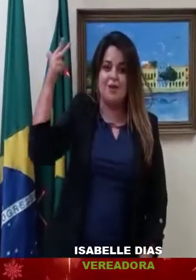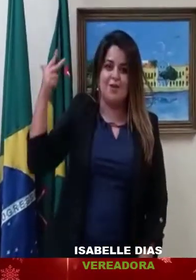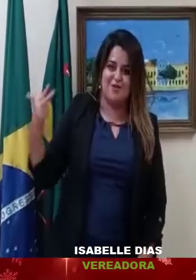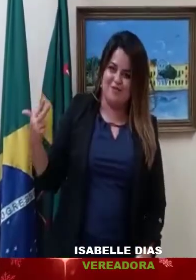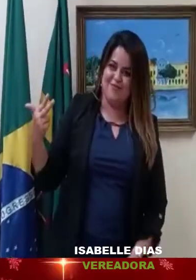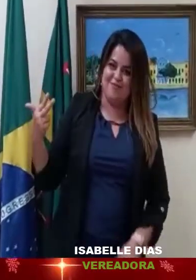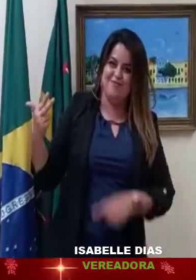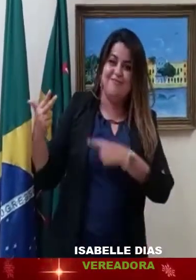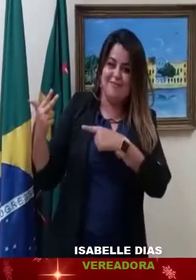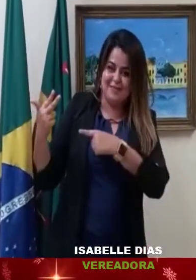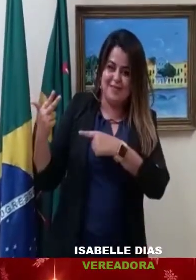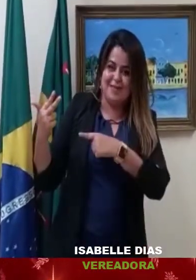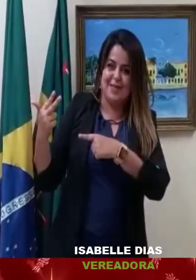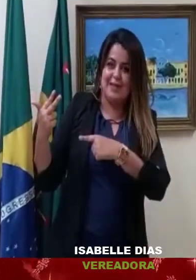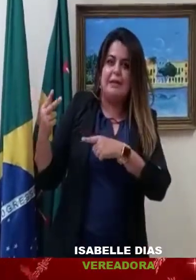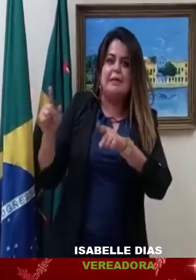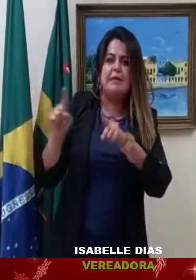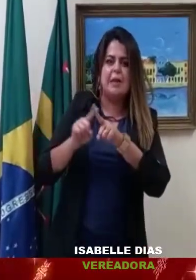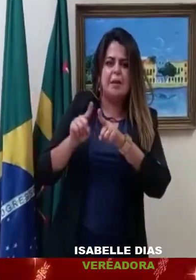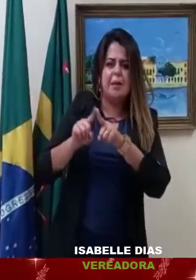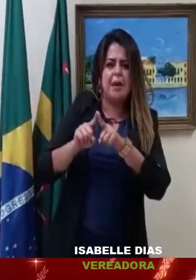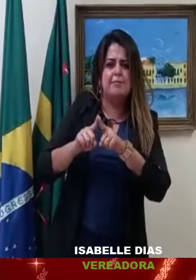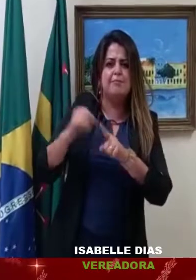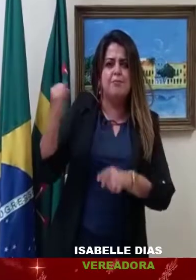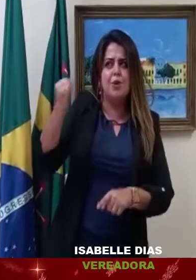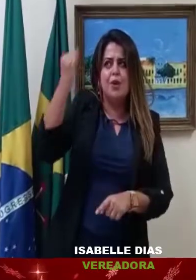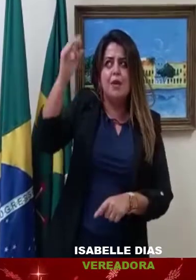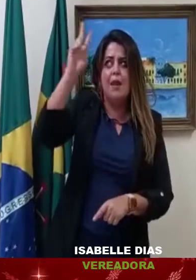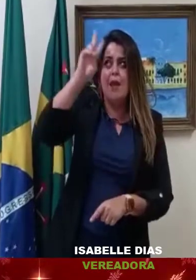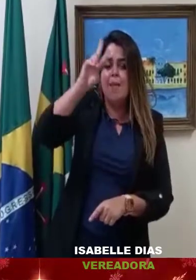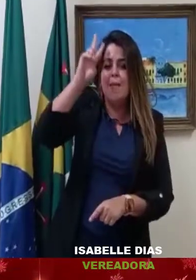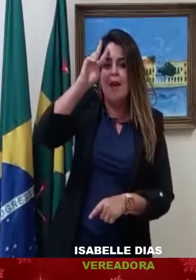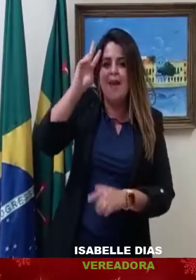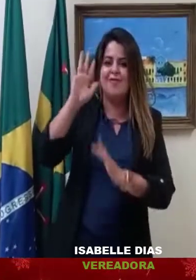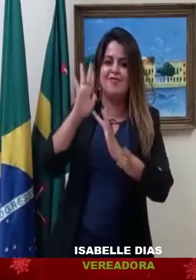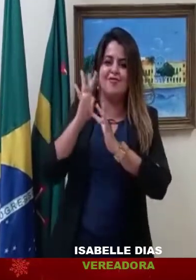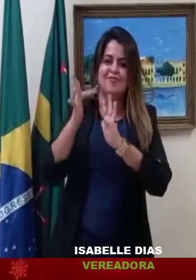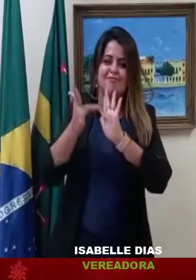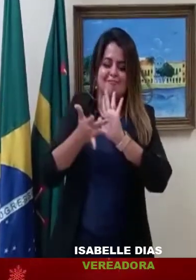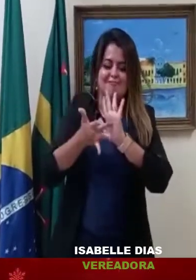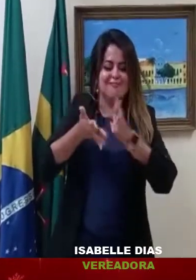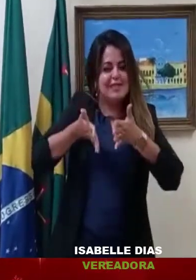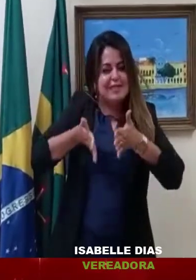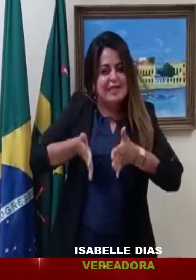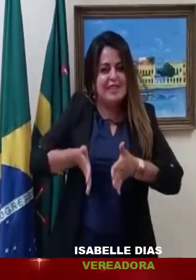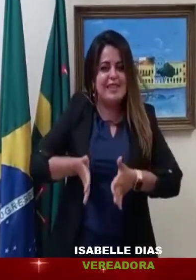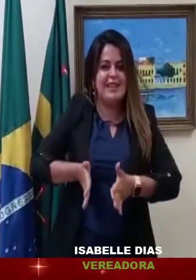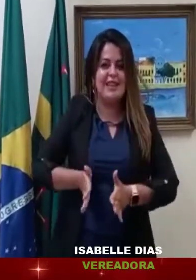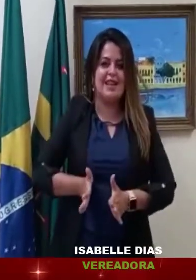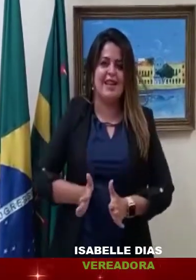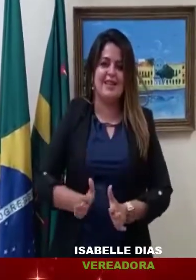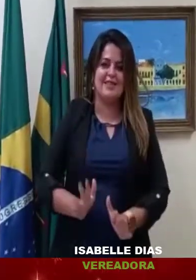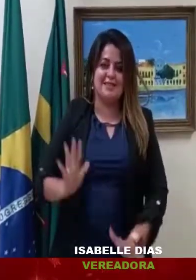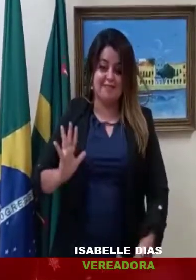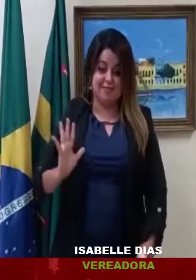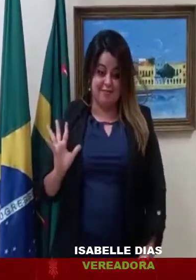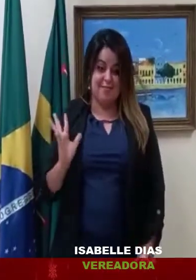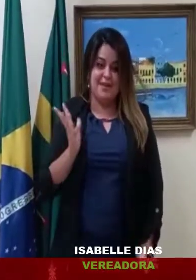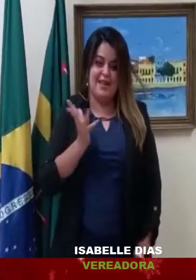mas é importante lembrar o nascimento de Jesus, nosso Senhor e